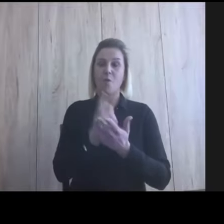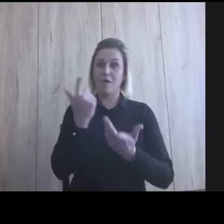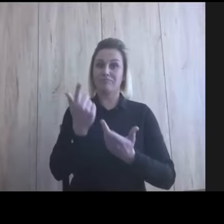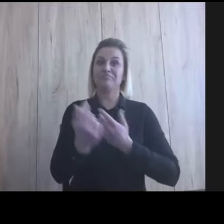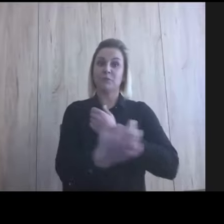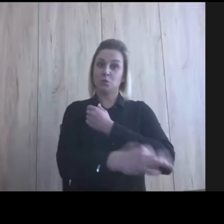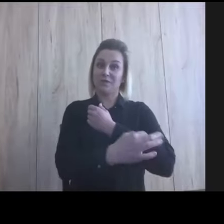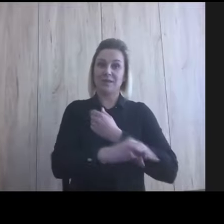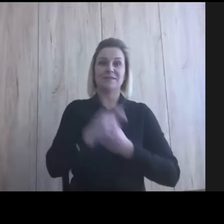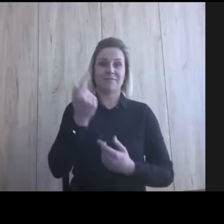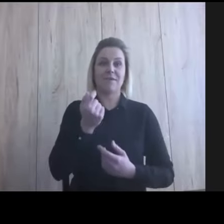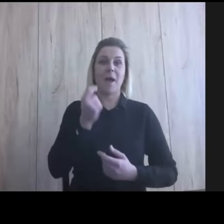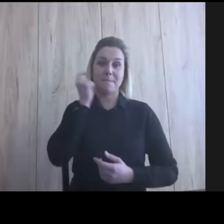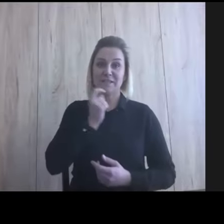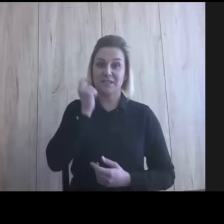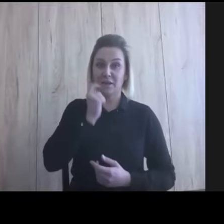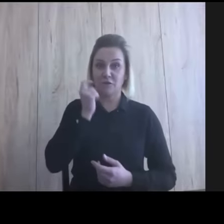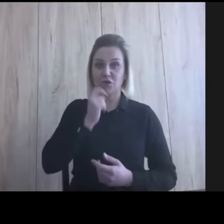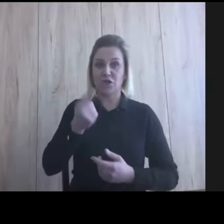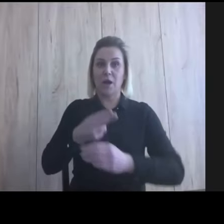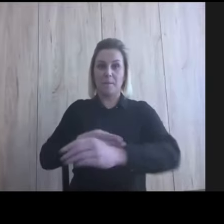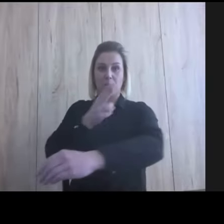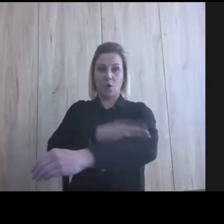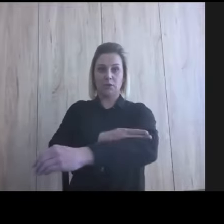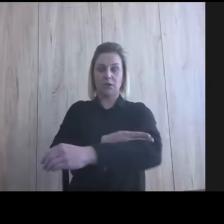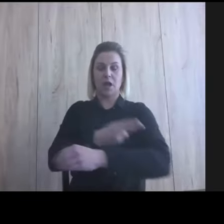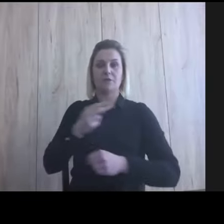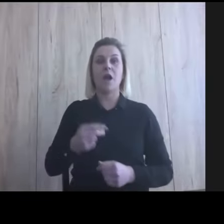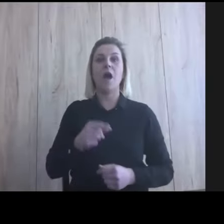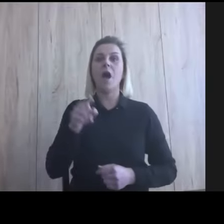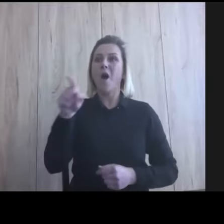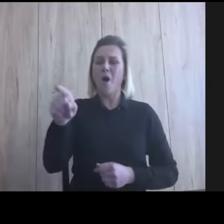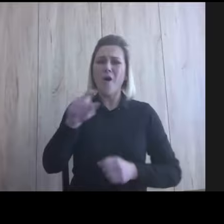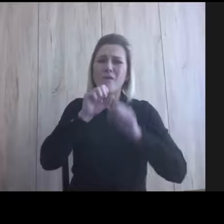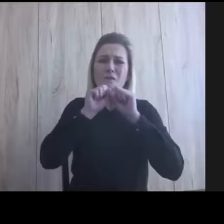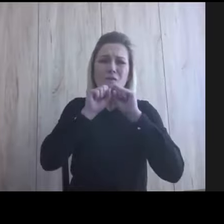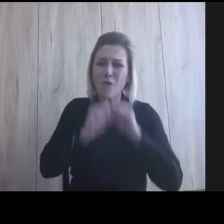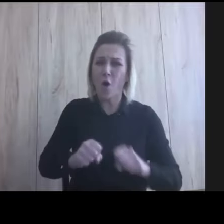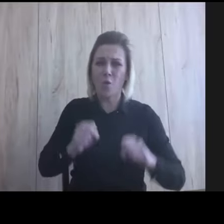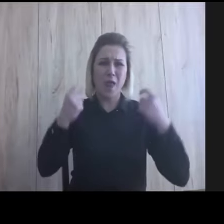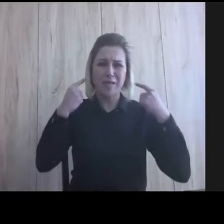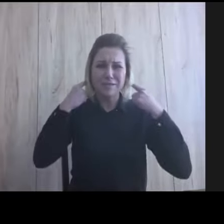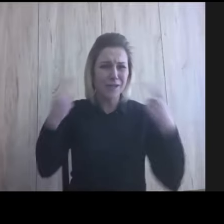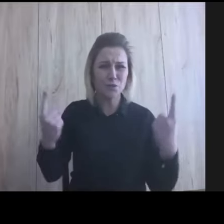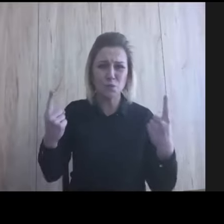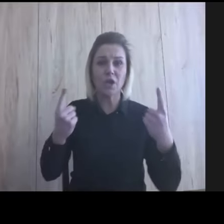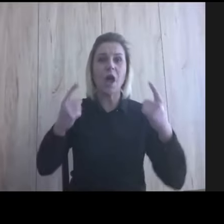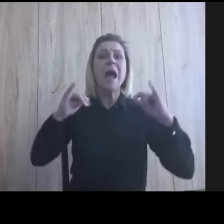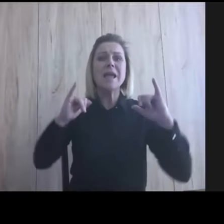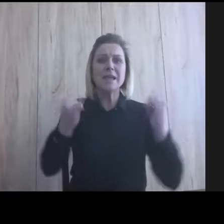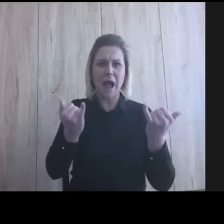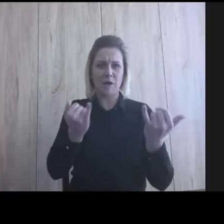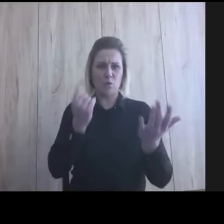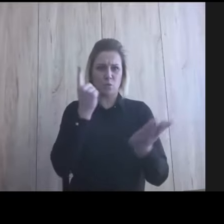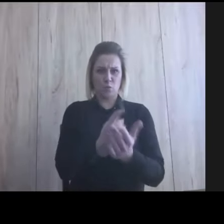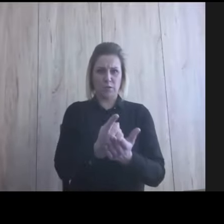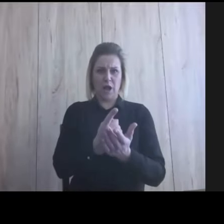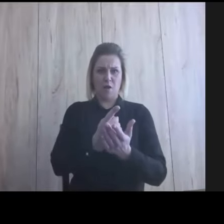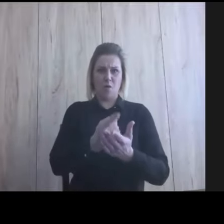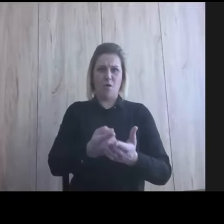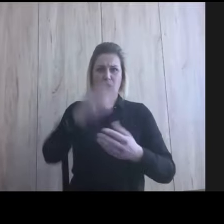Poznaniu. I teraz, jak ktoś, kto nigdy nie słyszał języka, może przyswoić język na takim poziomie?